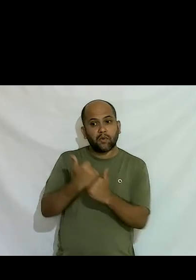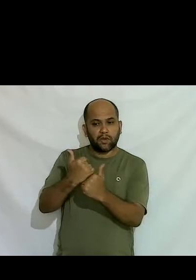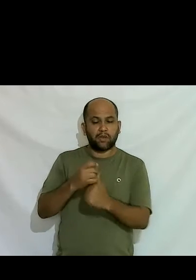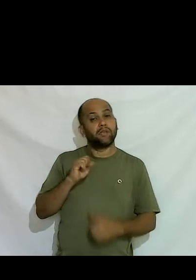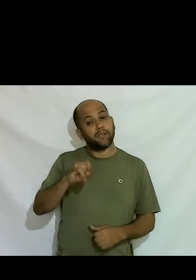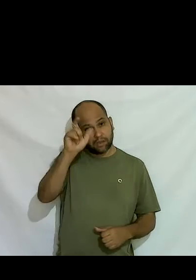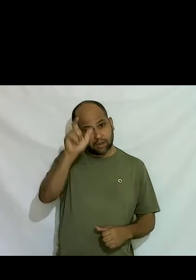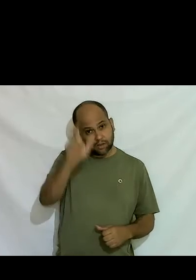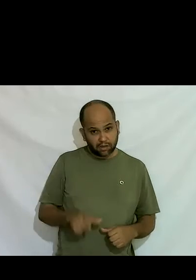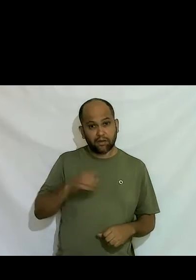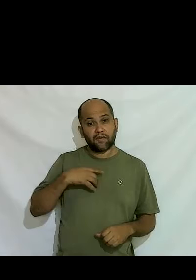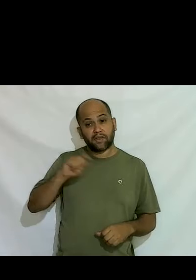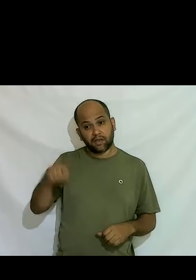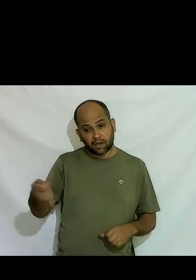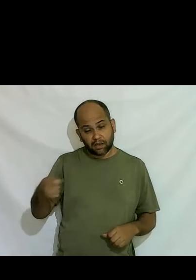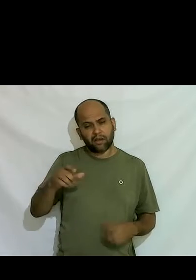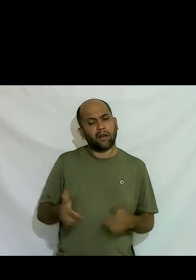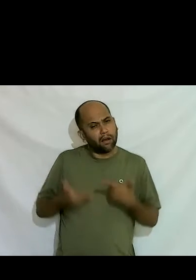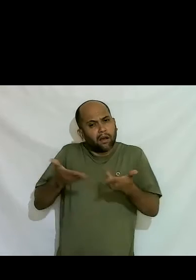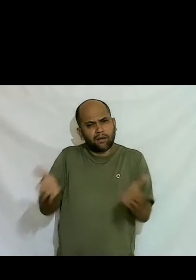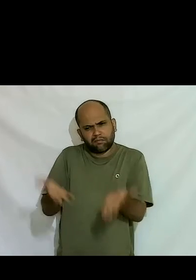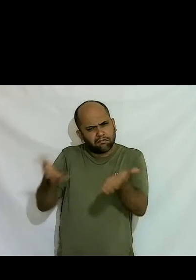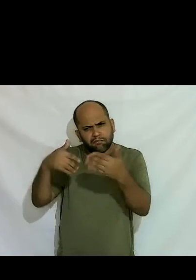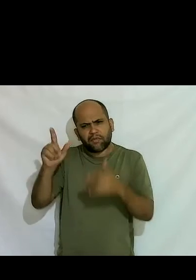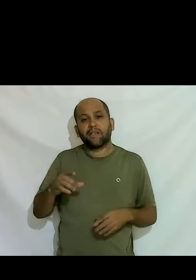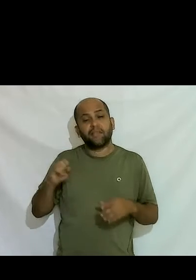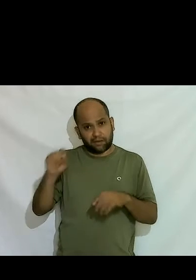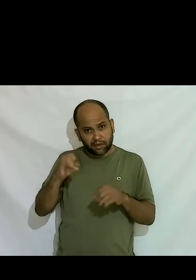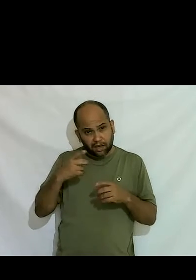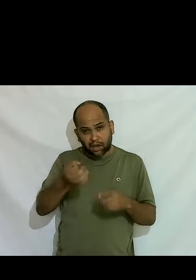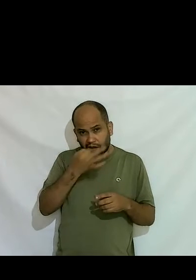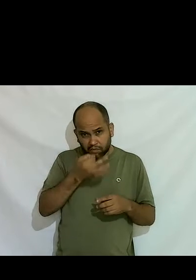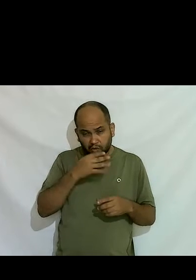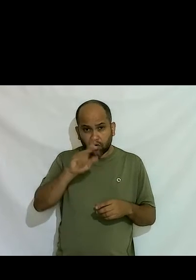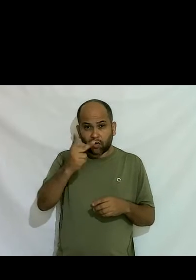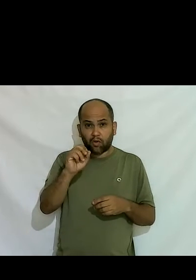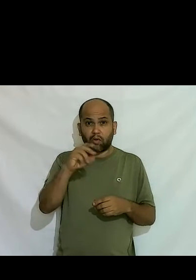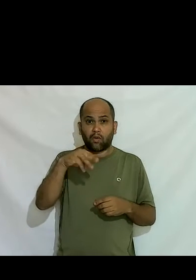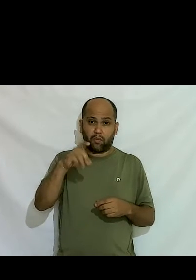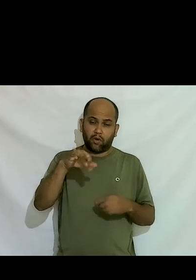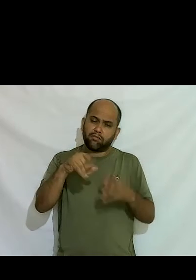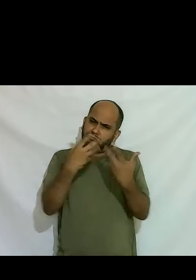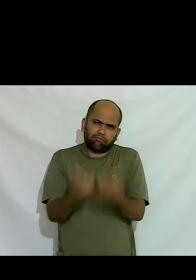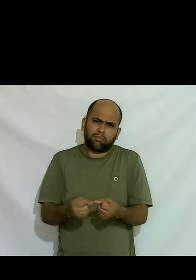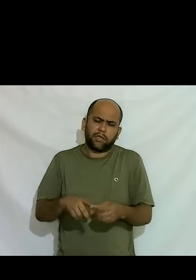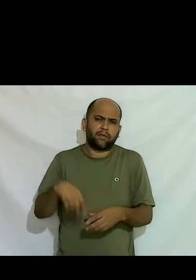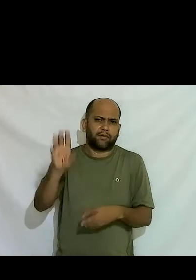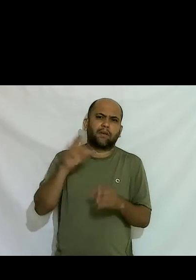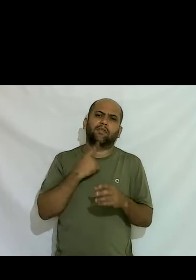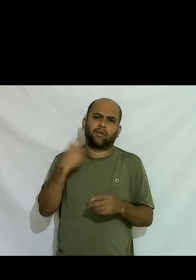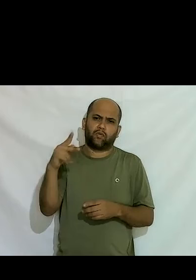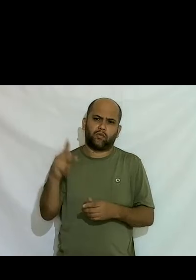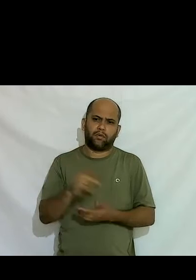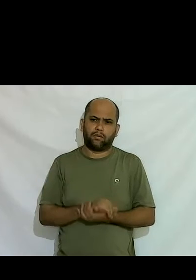você quer faça se você quer se hormonizar se hormonize né tome hormônio faça que você tenha